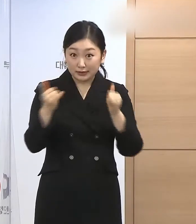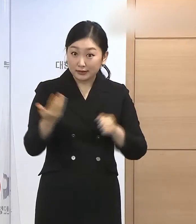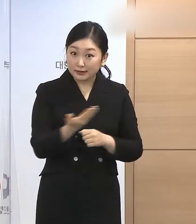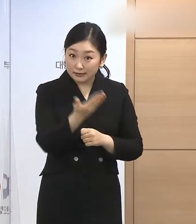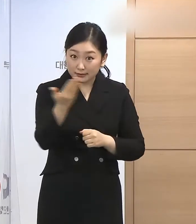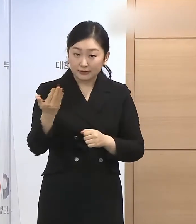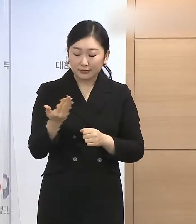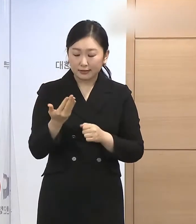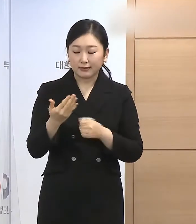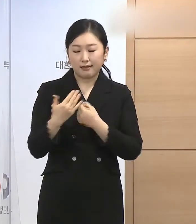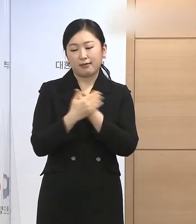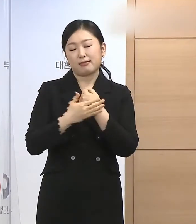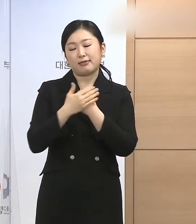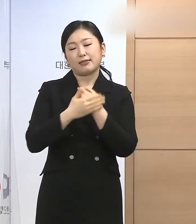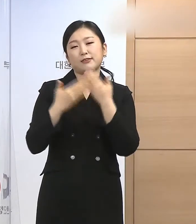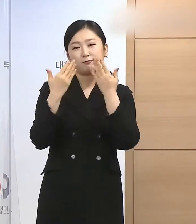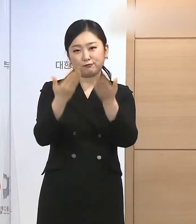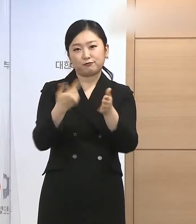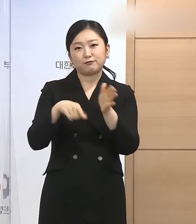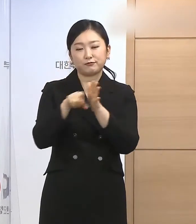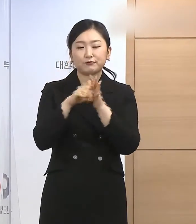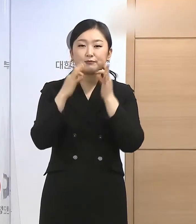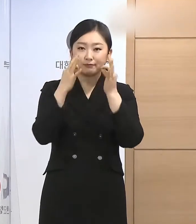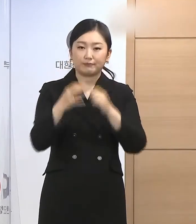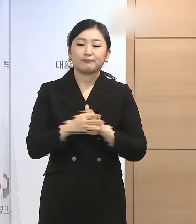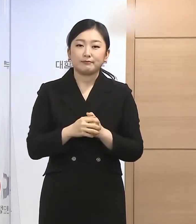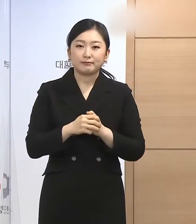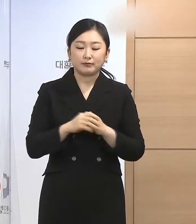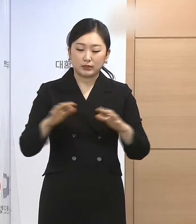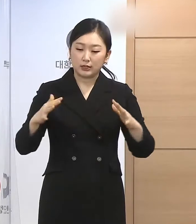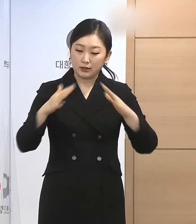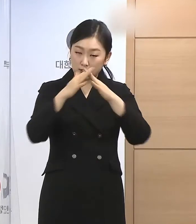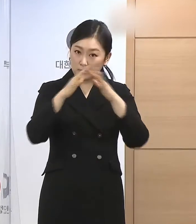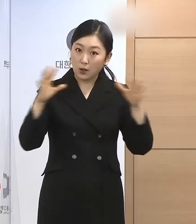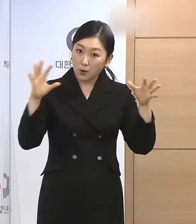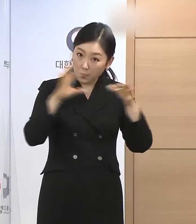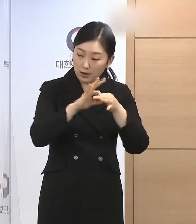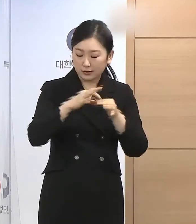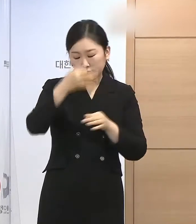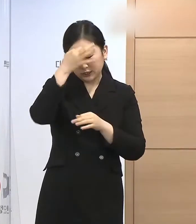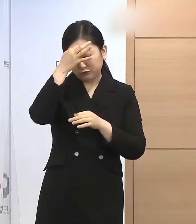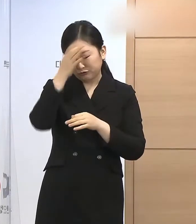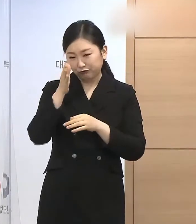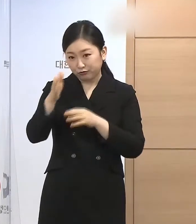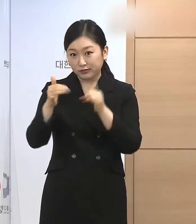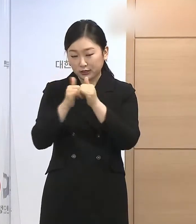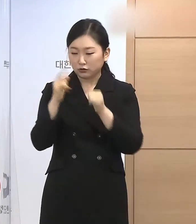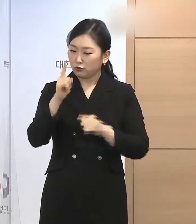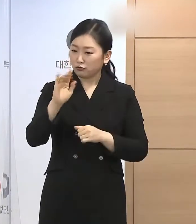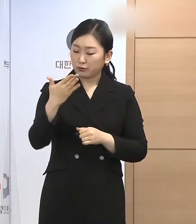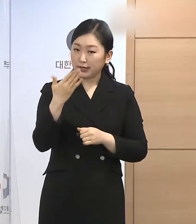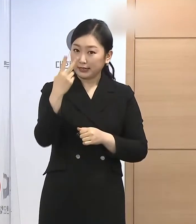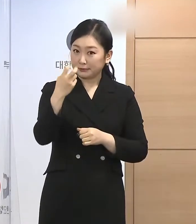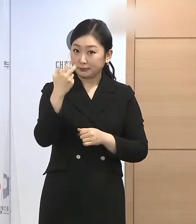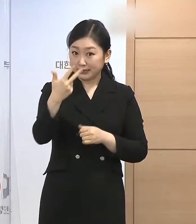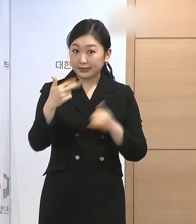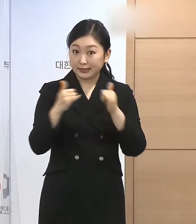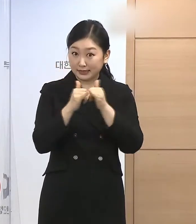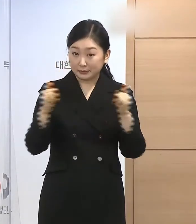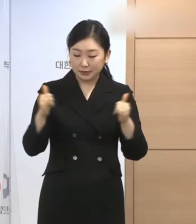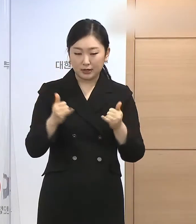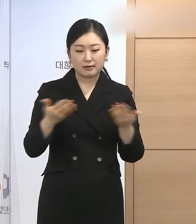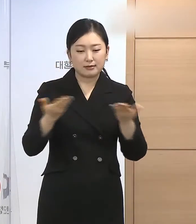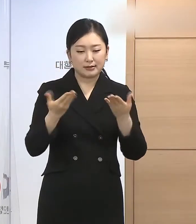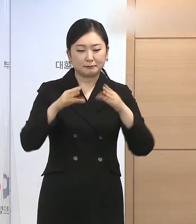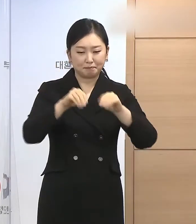돌아가도록 하였습니다. 건설 관련 업체, 건설기술자 등 1,927명에 대하여 영업정지